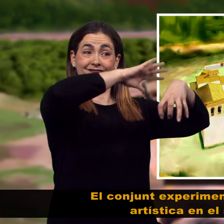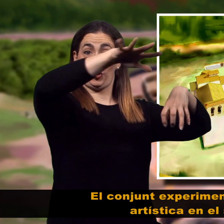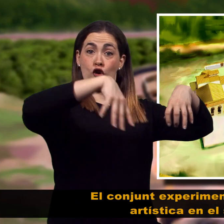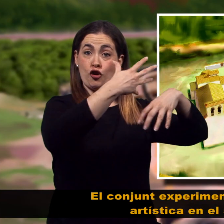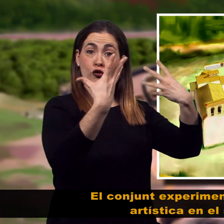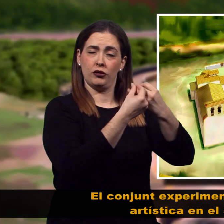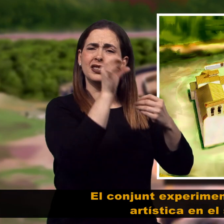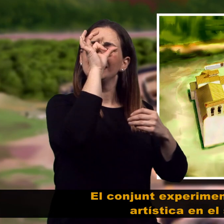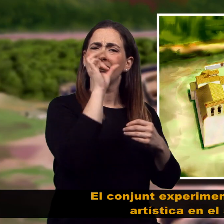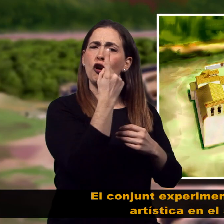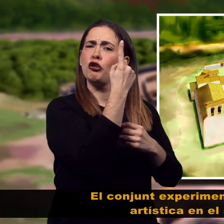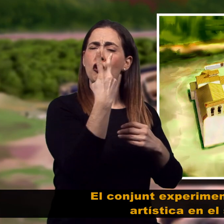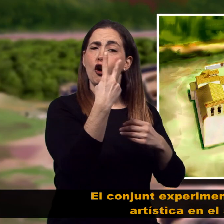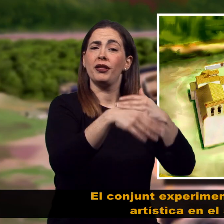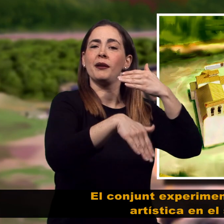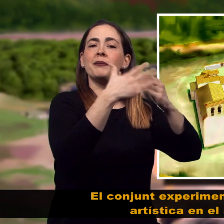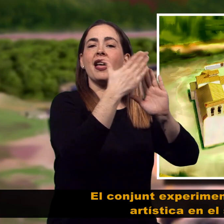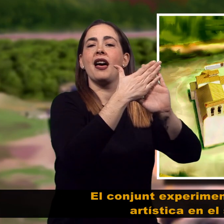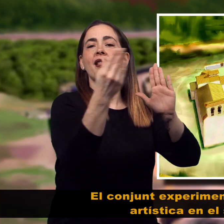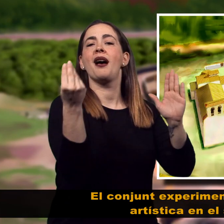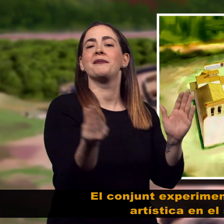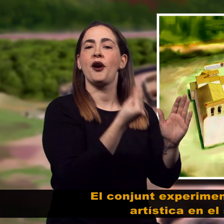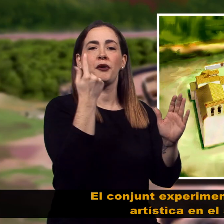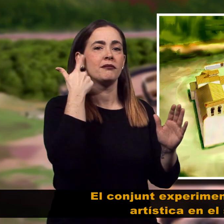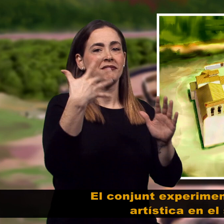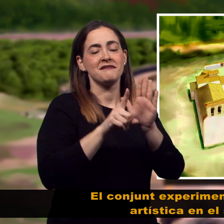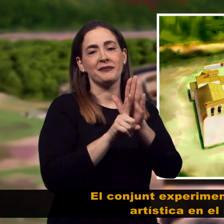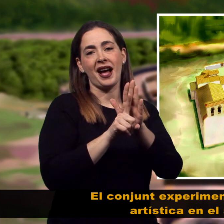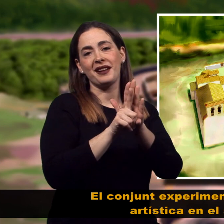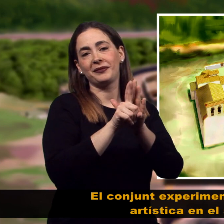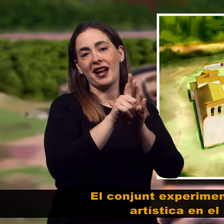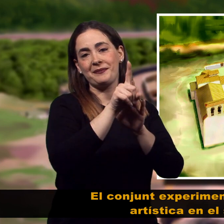El conjunt experimenta una rabifalla artística en el segle XII.